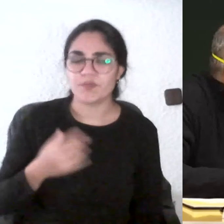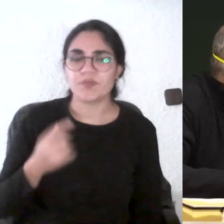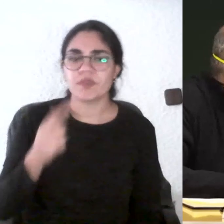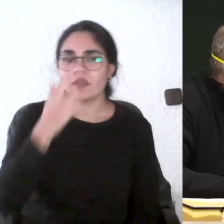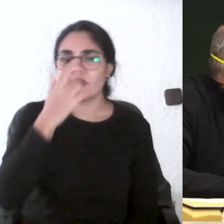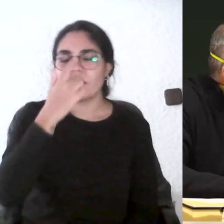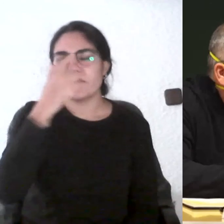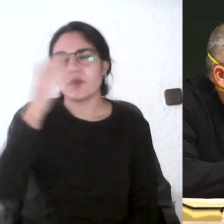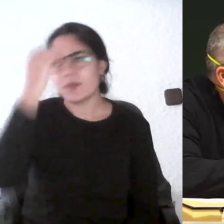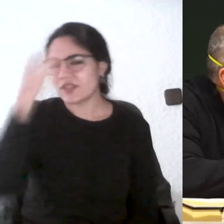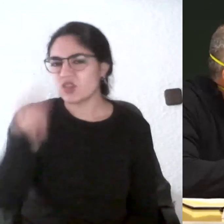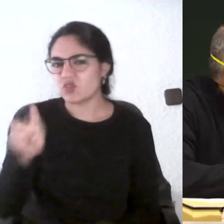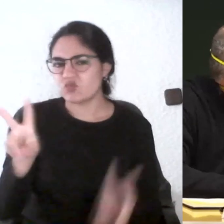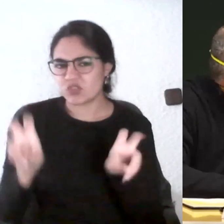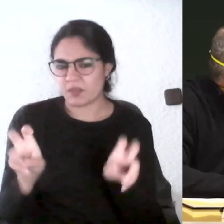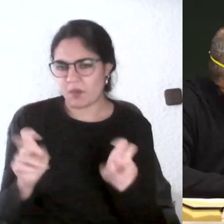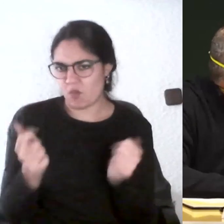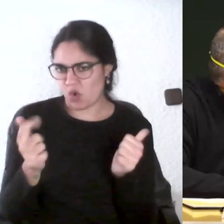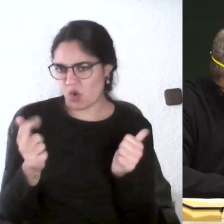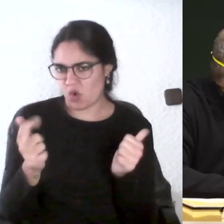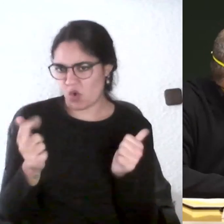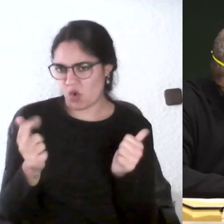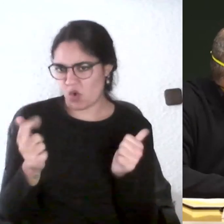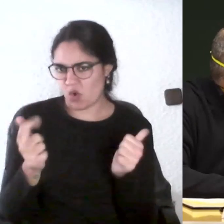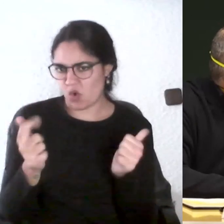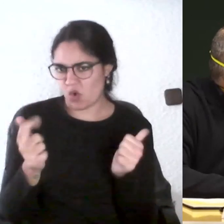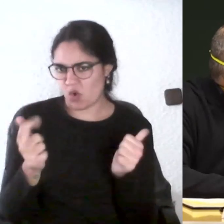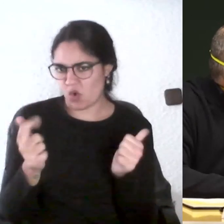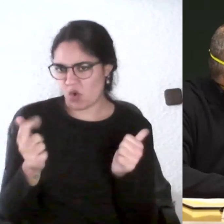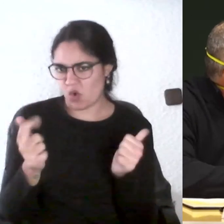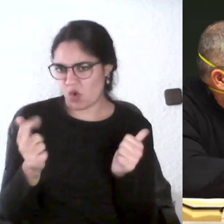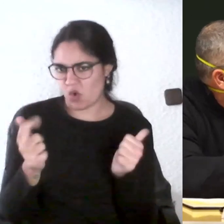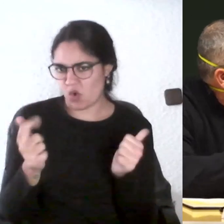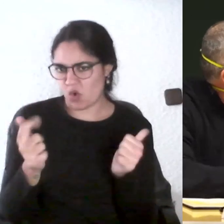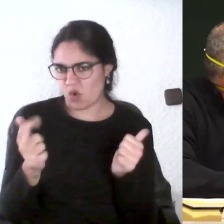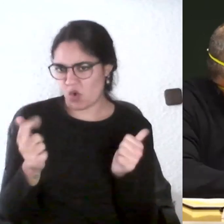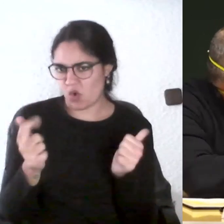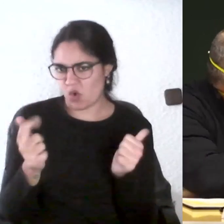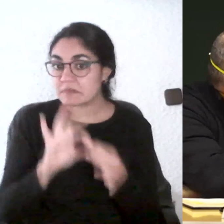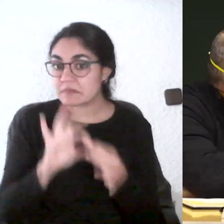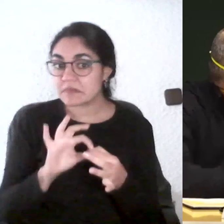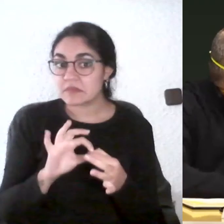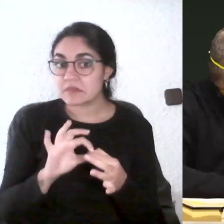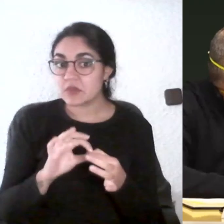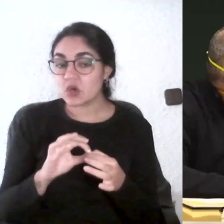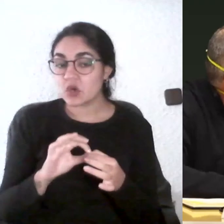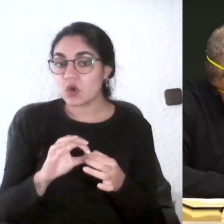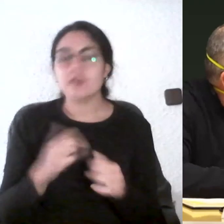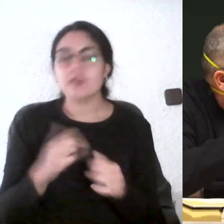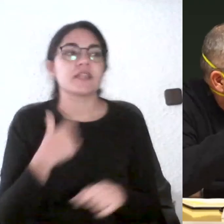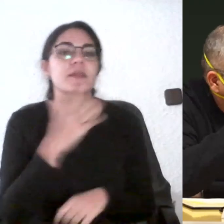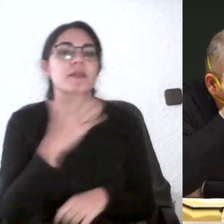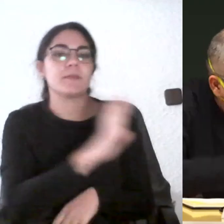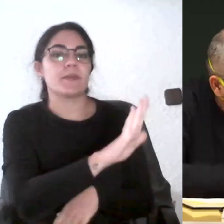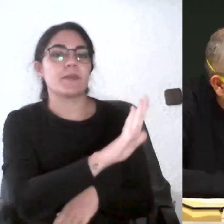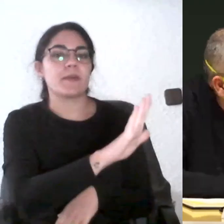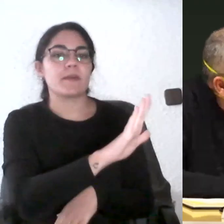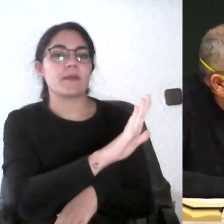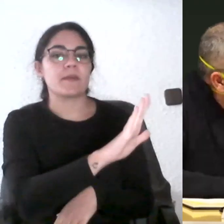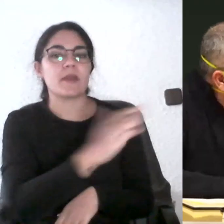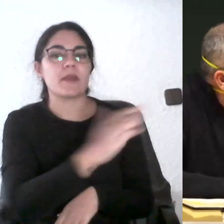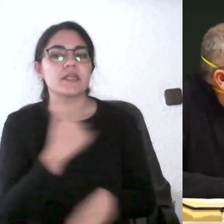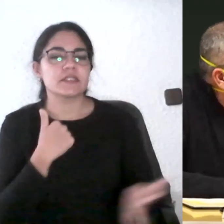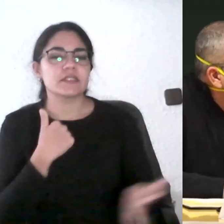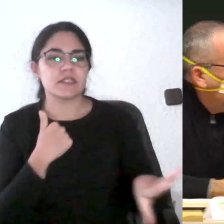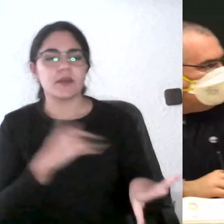que es nuevo y era por saber si venía al hilo entonces me callo un segundo pero quería decir algo y ahora te